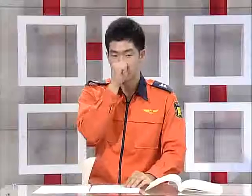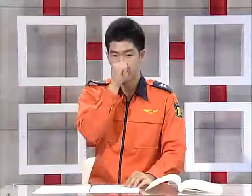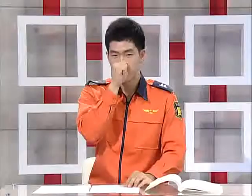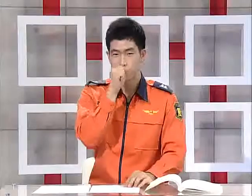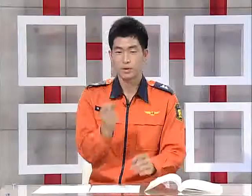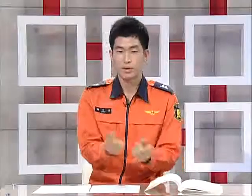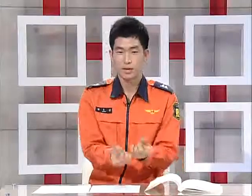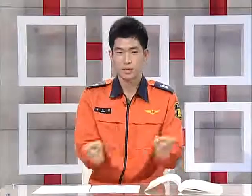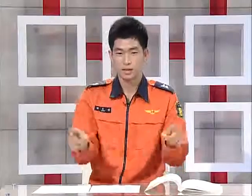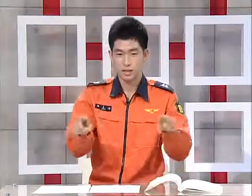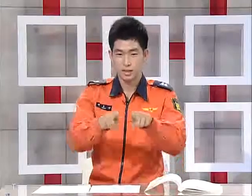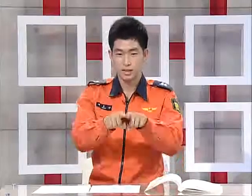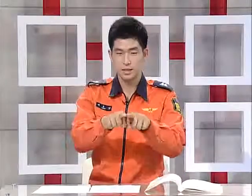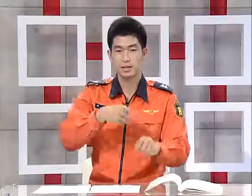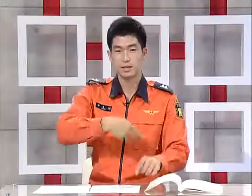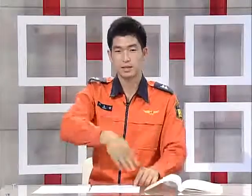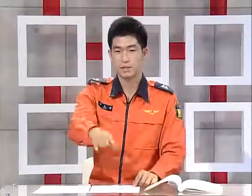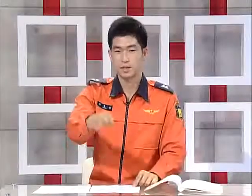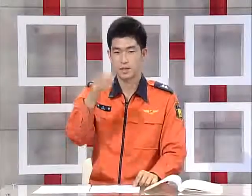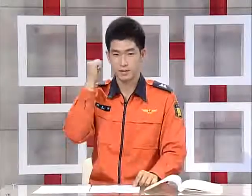좋아요, 같이 갑시다.